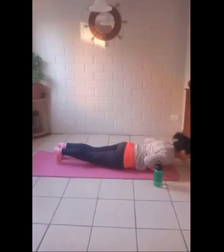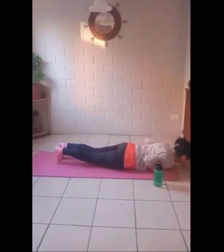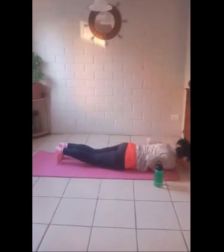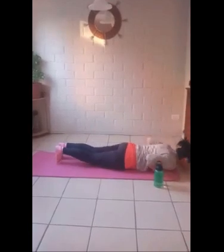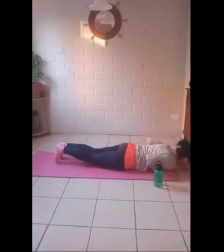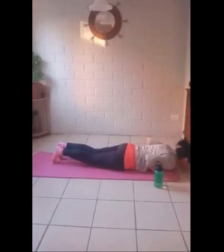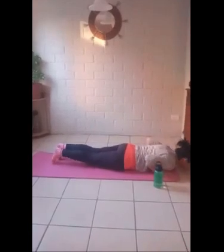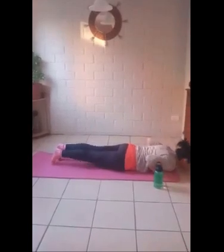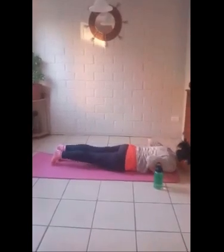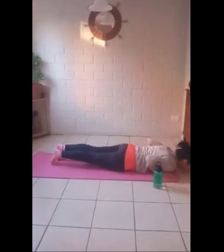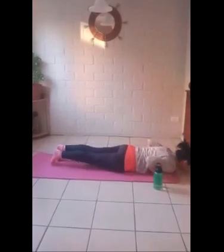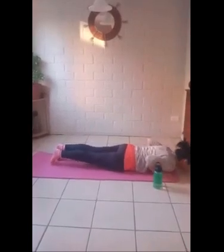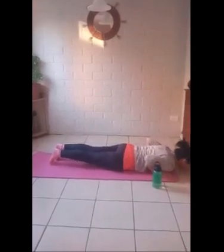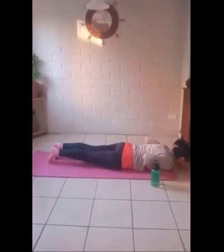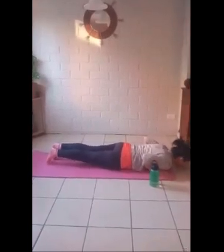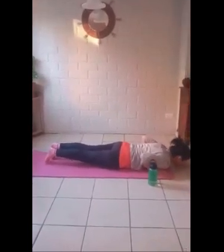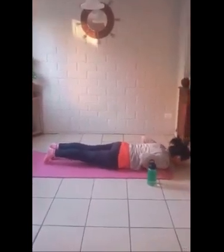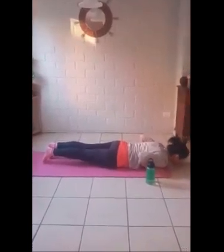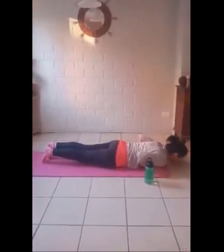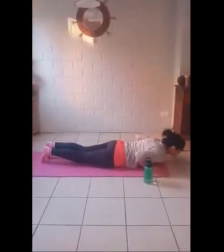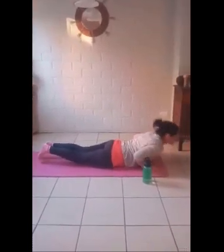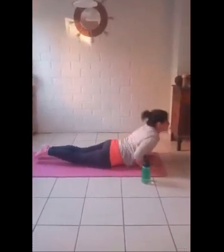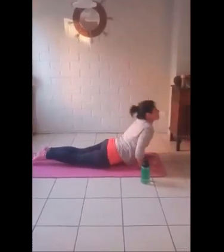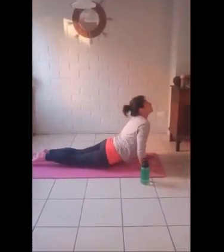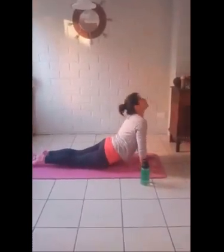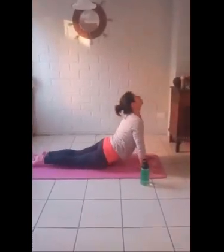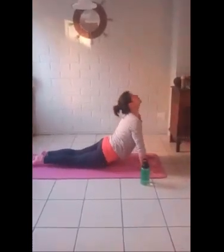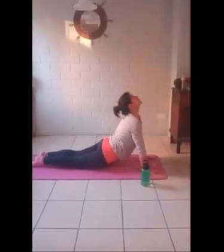Y viene una serpiente